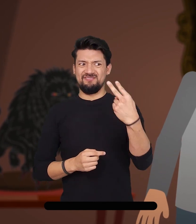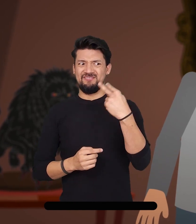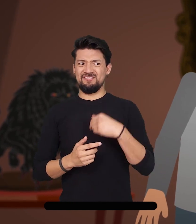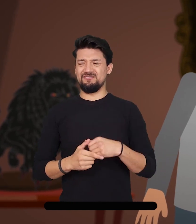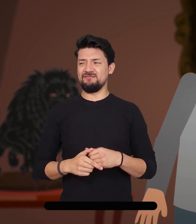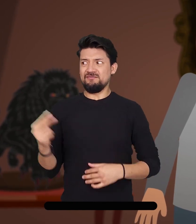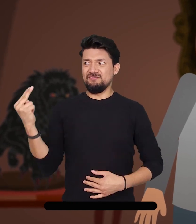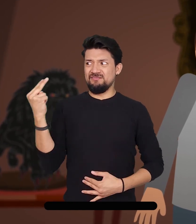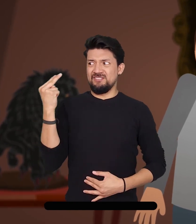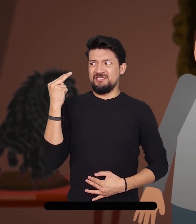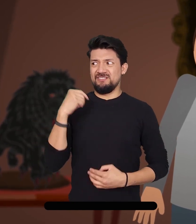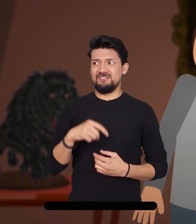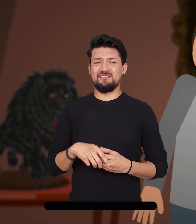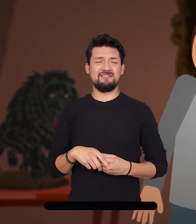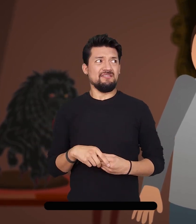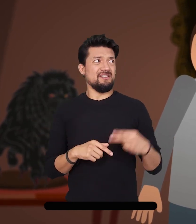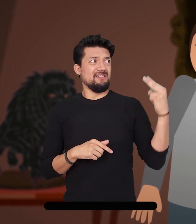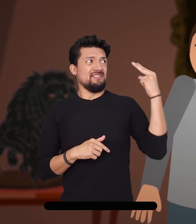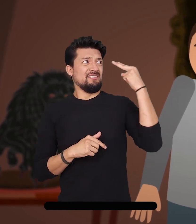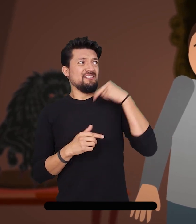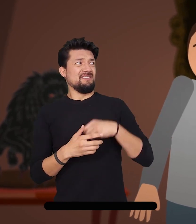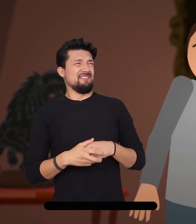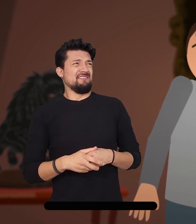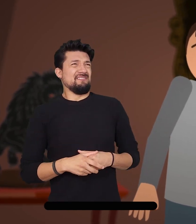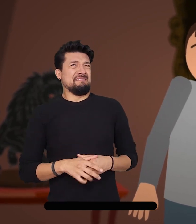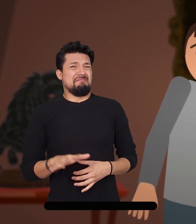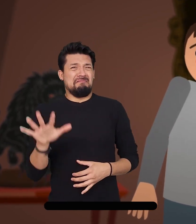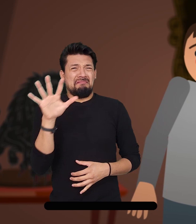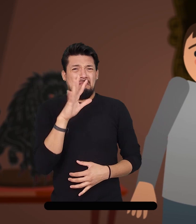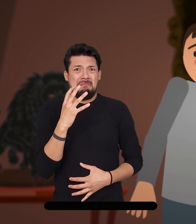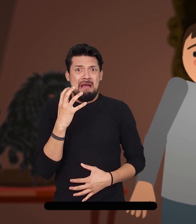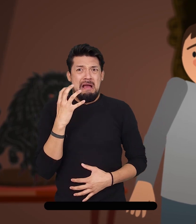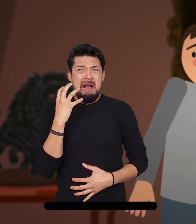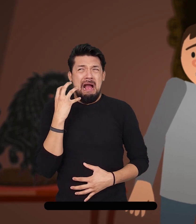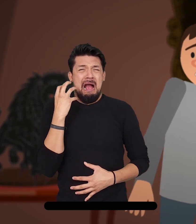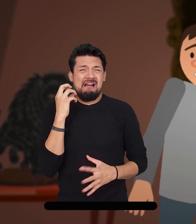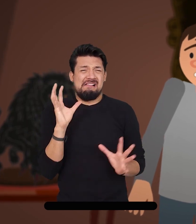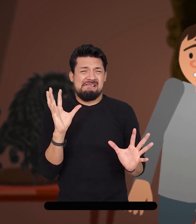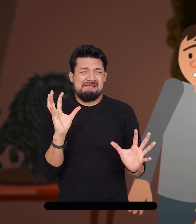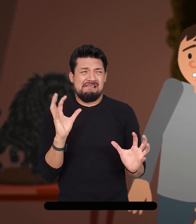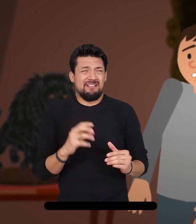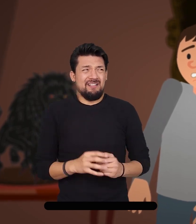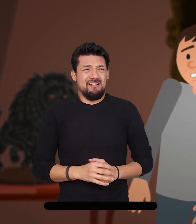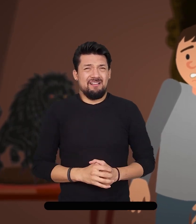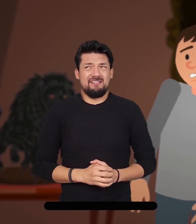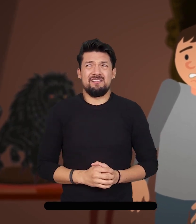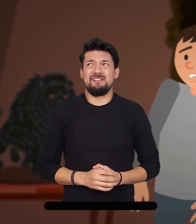Ellos sentían que todas esas cosas los observaban en ese lugar viejo. De